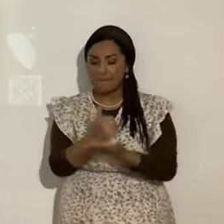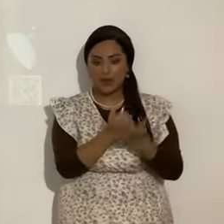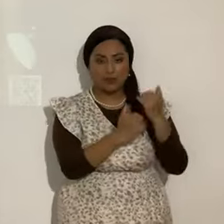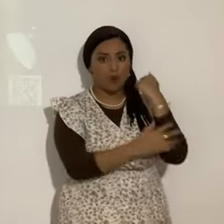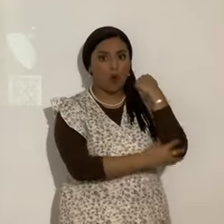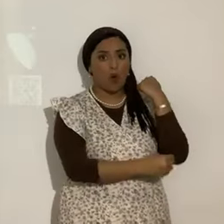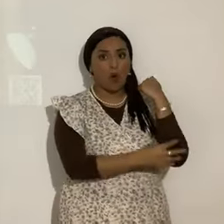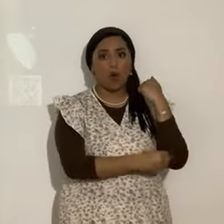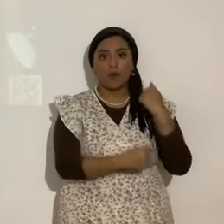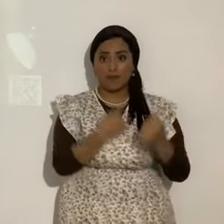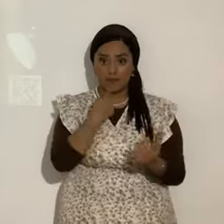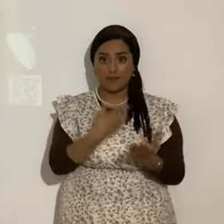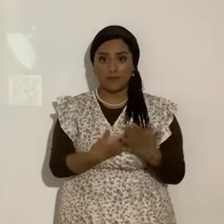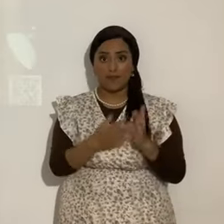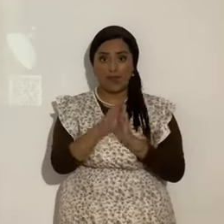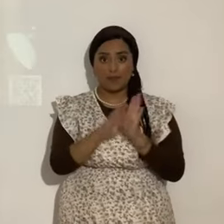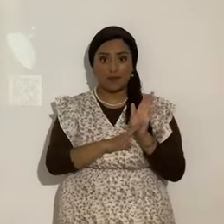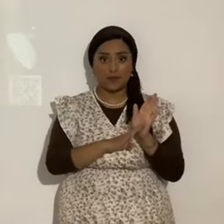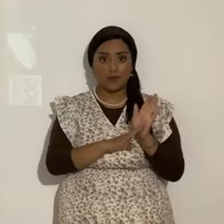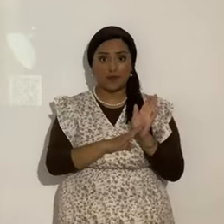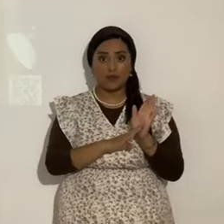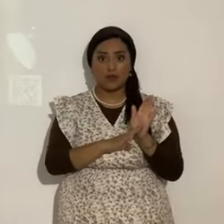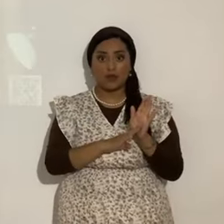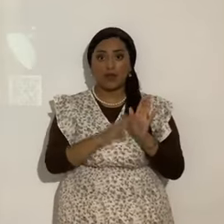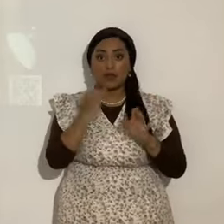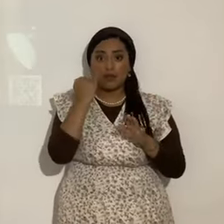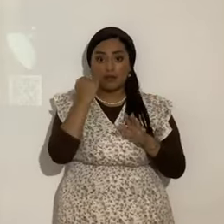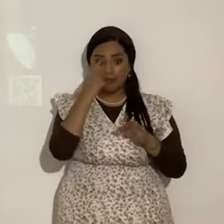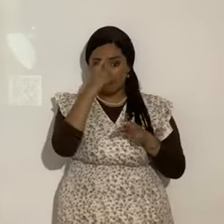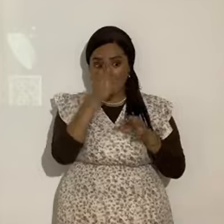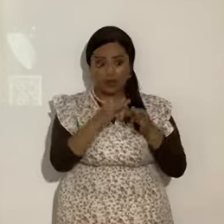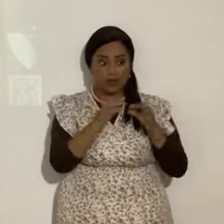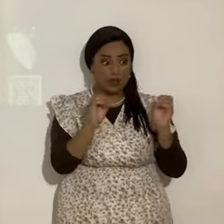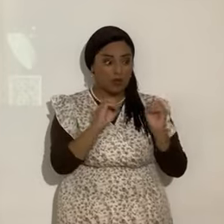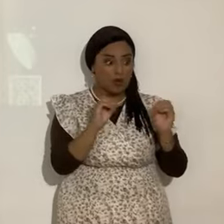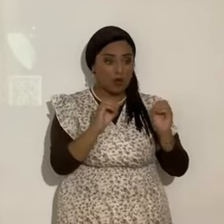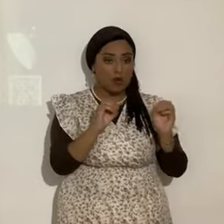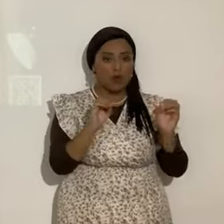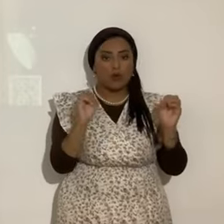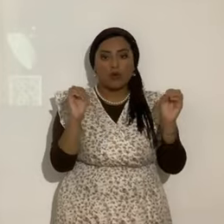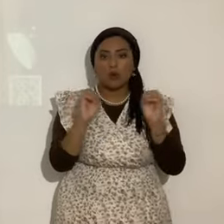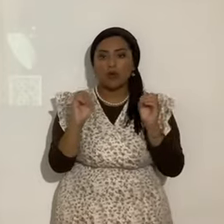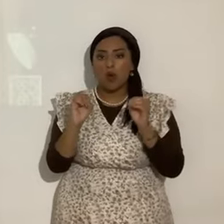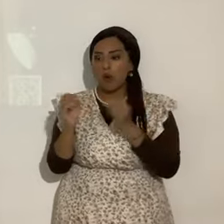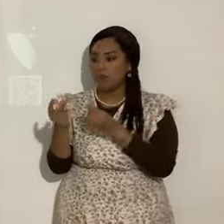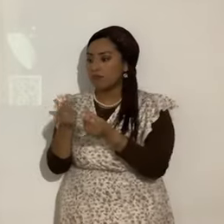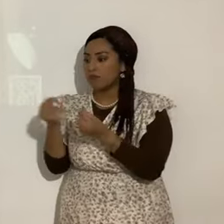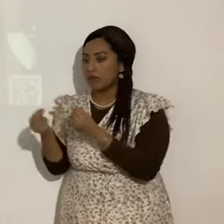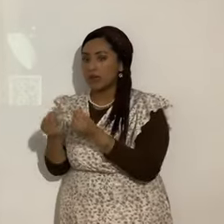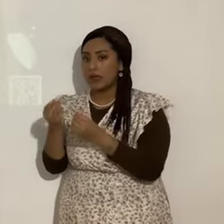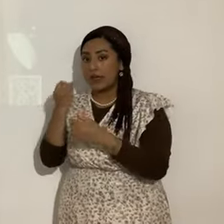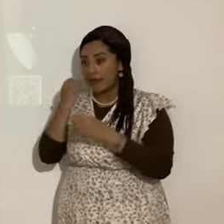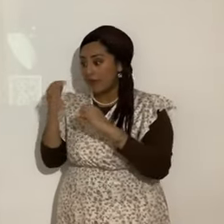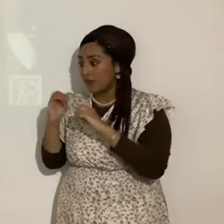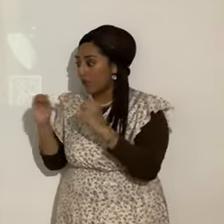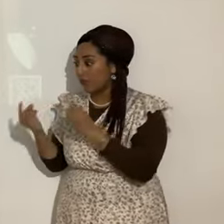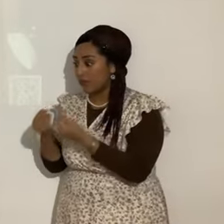Biblia. Sí. Porque sin fe. No hay obras. sin obras. Como demostramos la fe. Eso lo dice